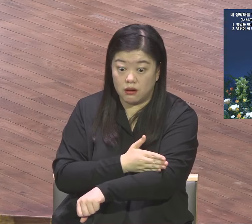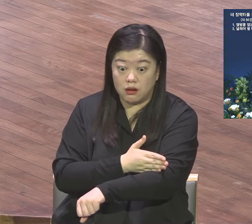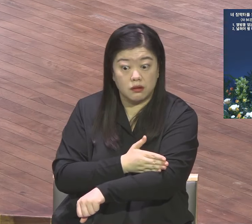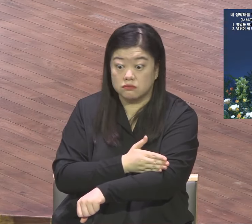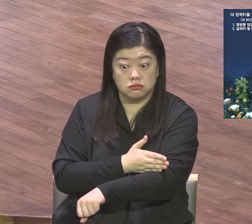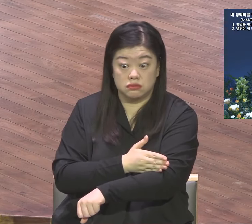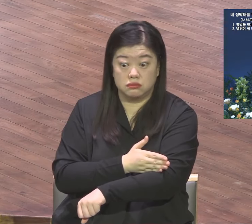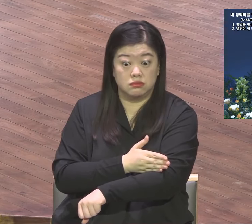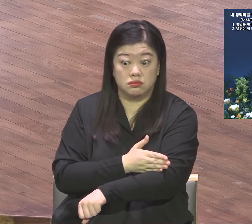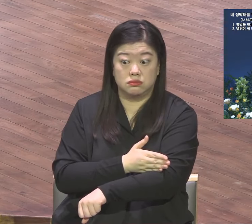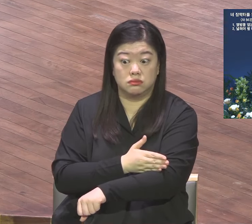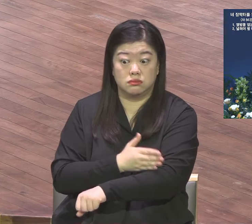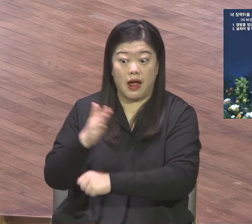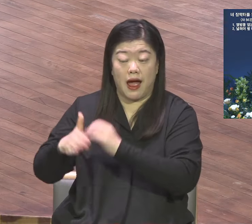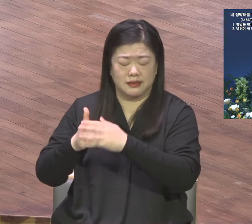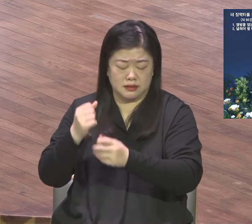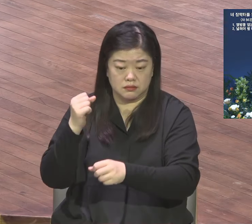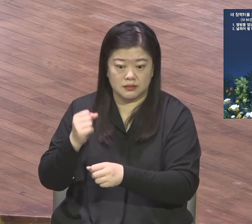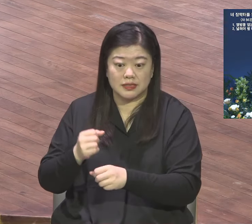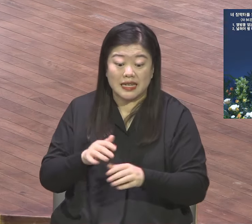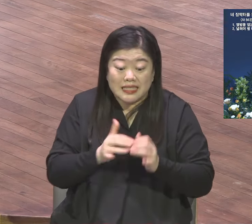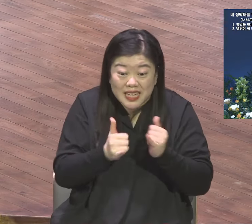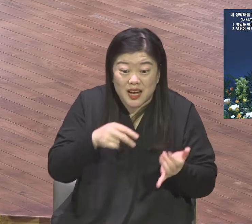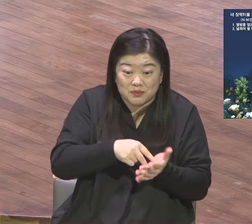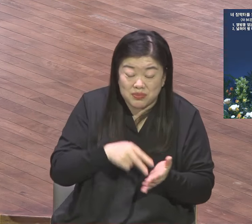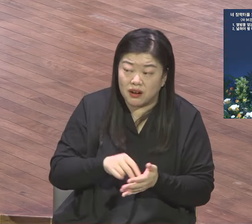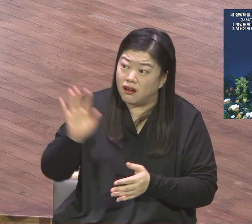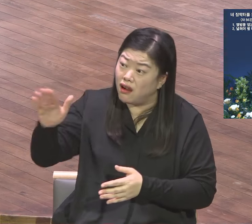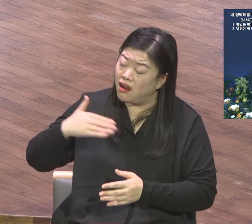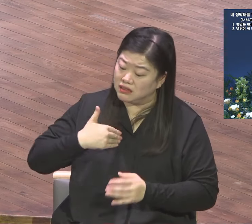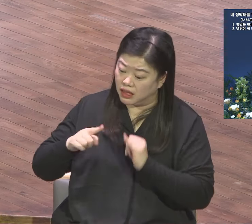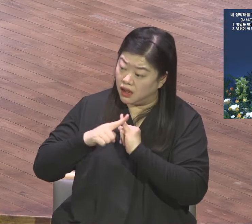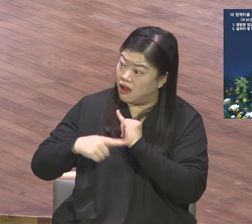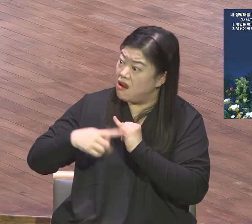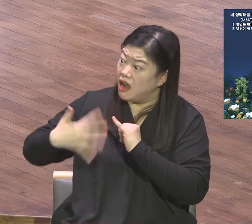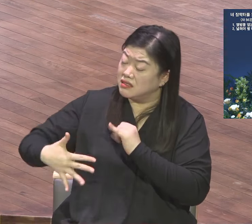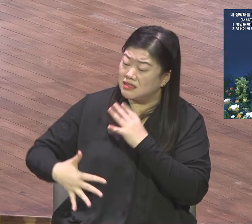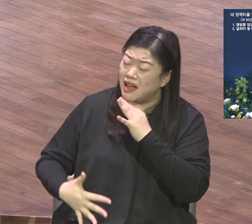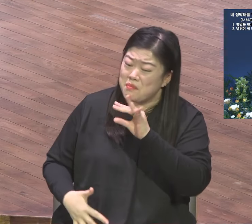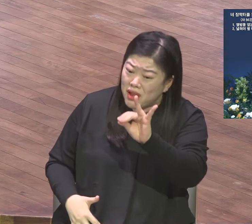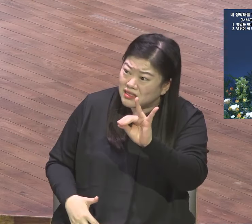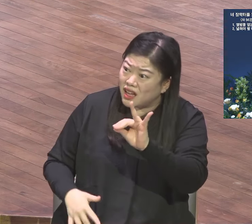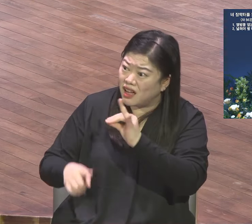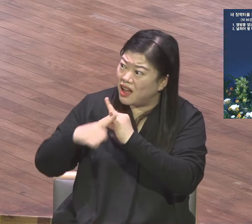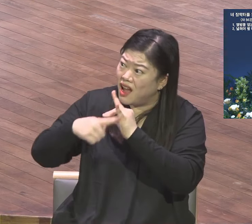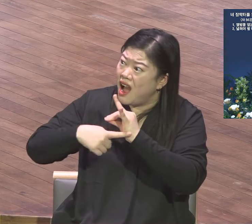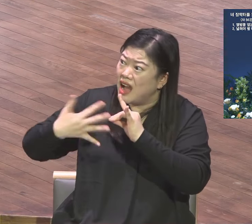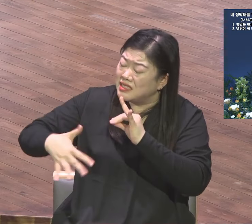현실적으로 절대 불가능한 말씀 그런데 어떻게 되었어요 다 성취되었어요